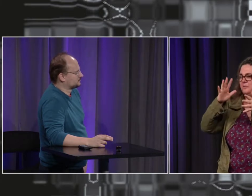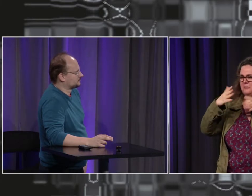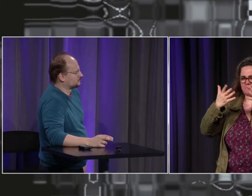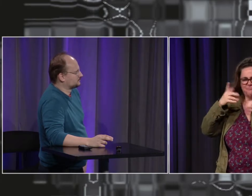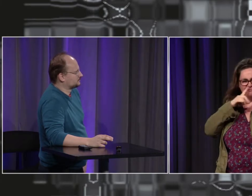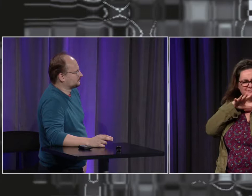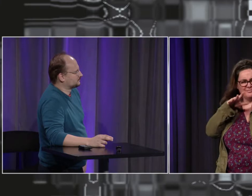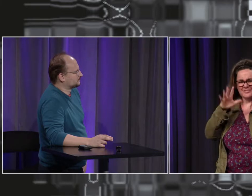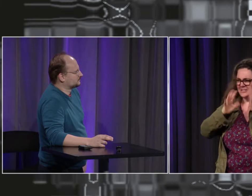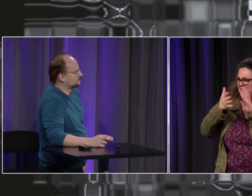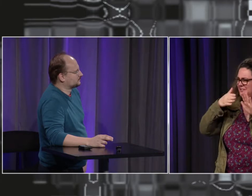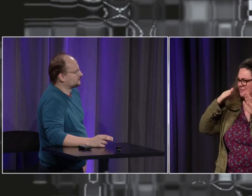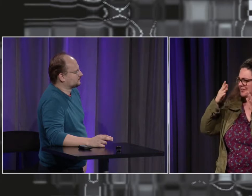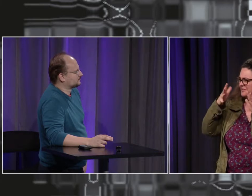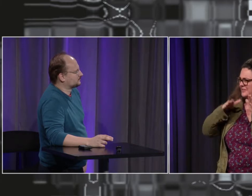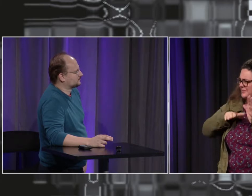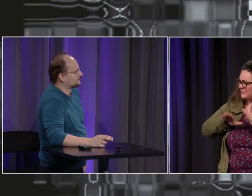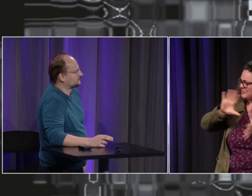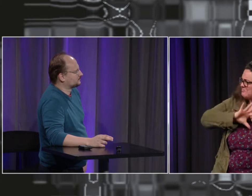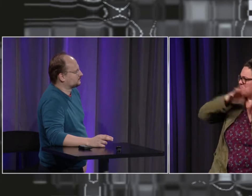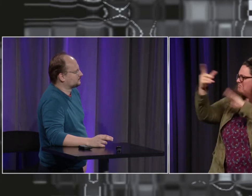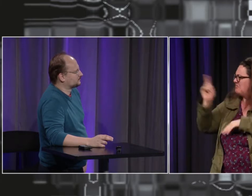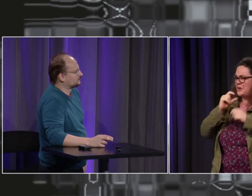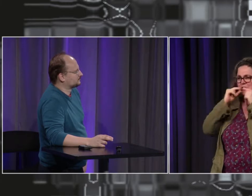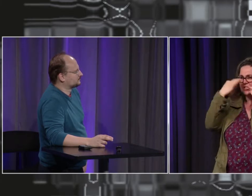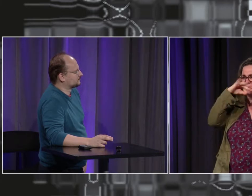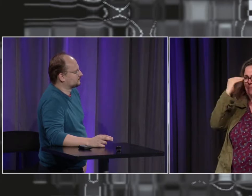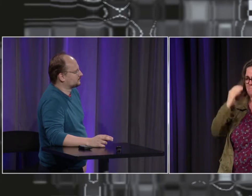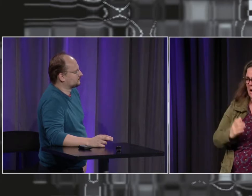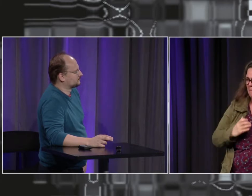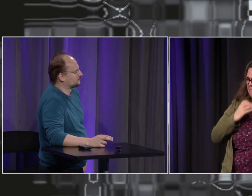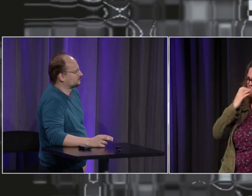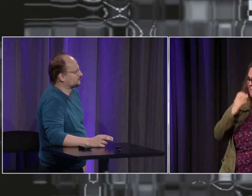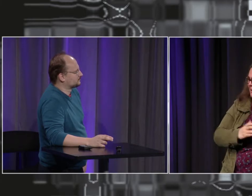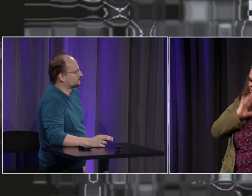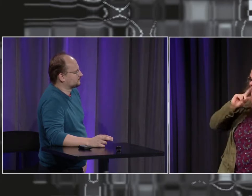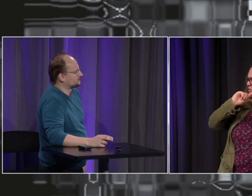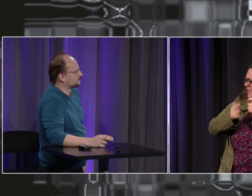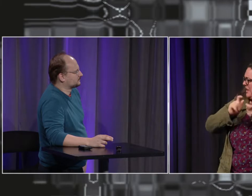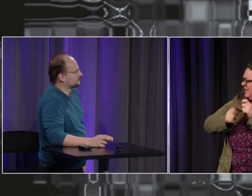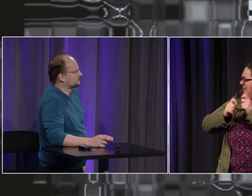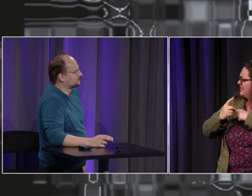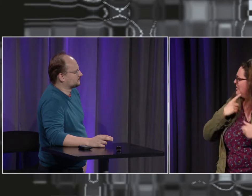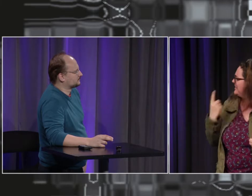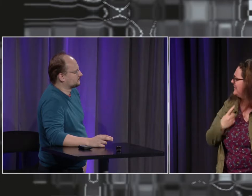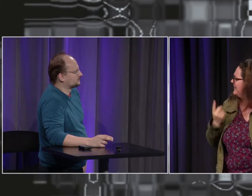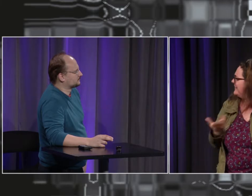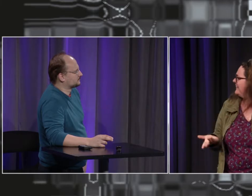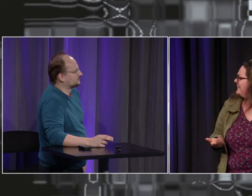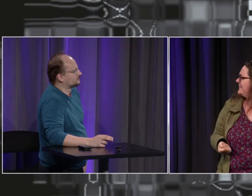oublier ce qui s passé avant c'est vrai que la langue des signes elle a elle a elle beaucoup évolué on sait que la langue des signes évolue beaucoup